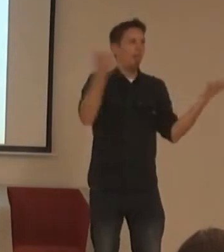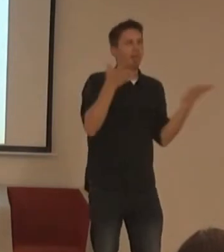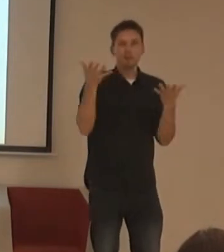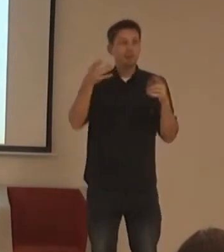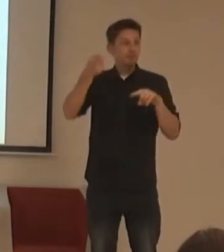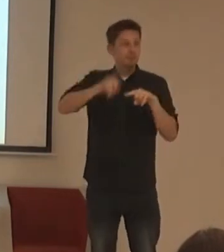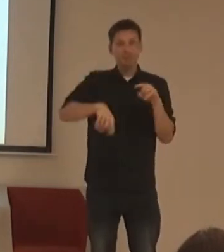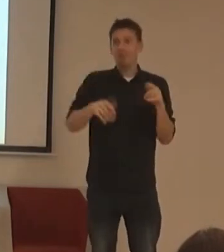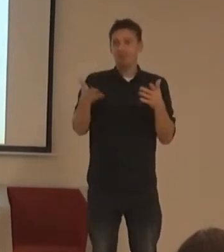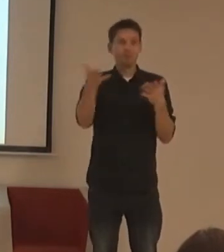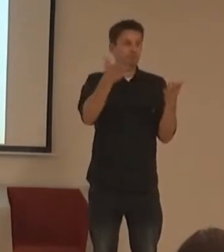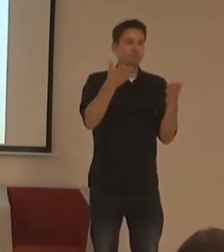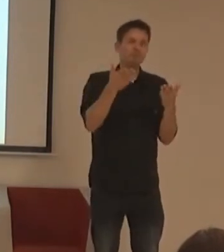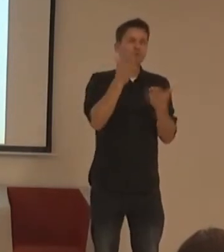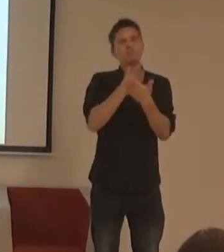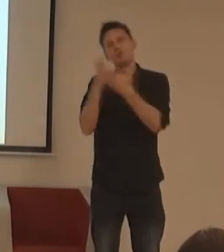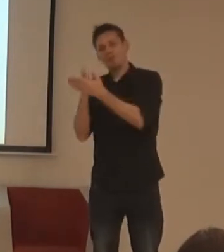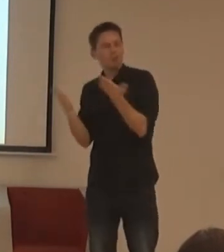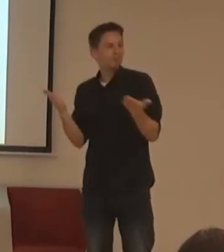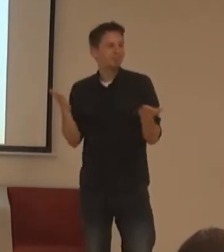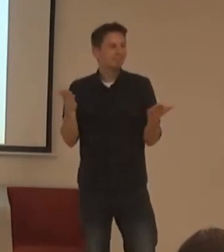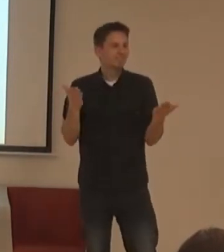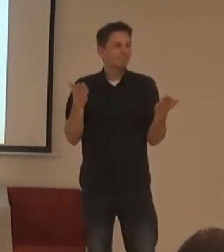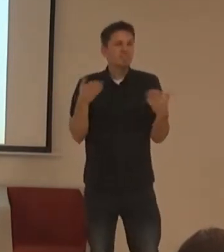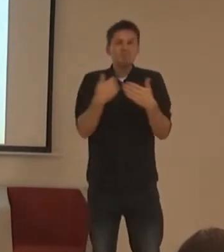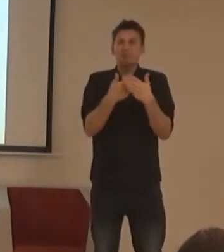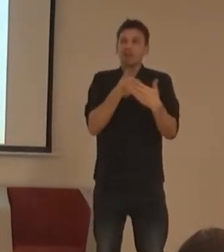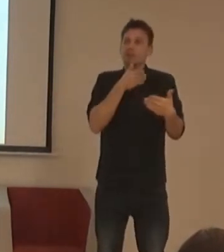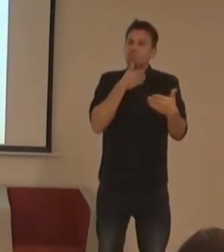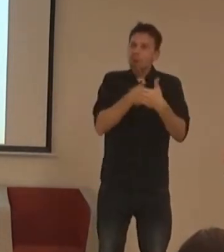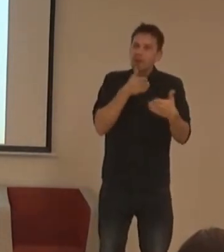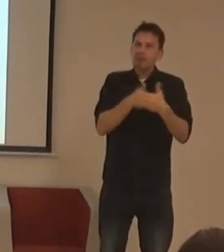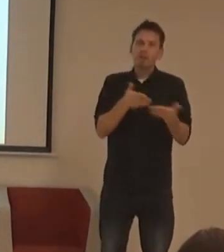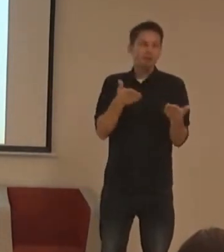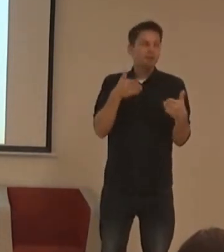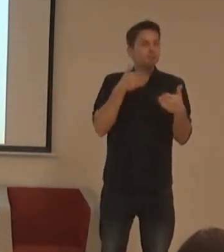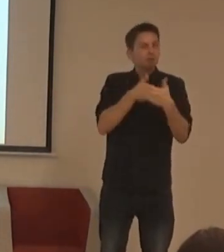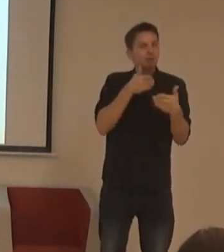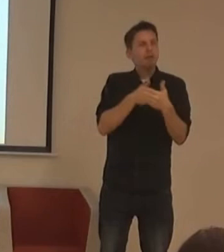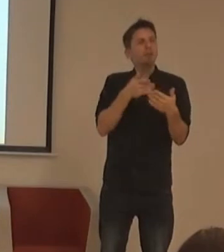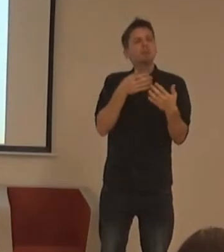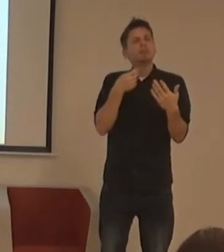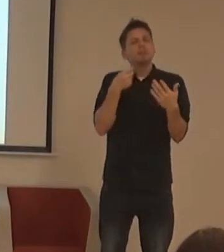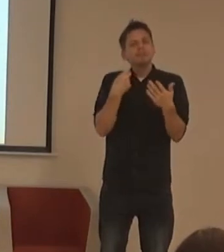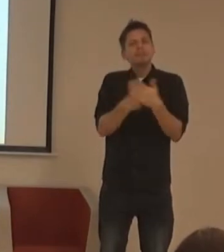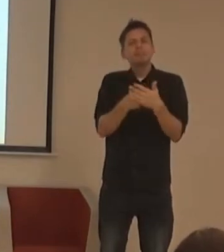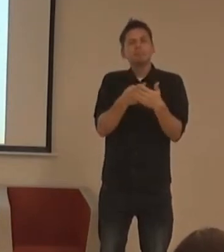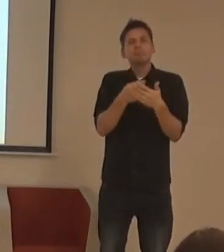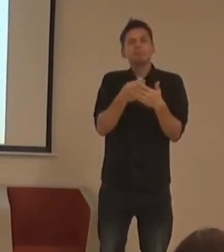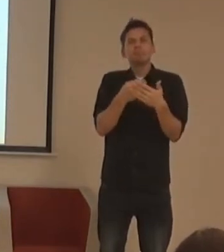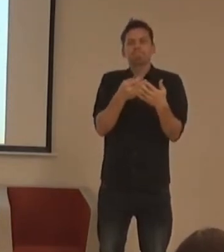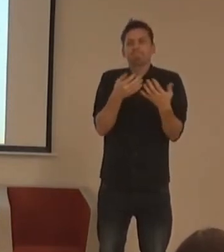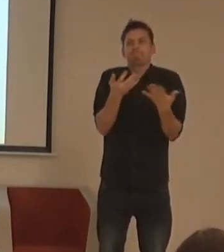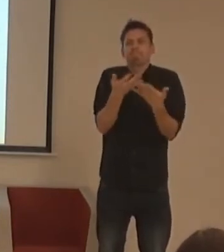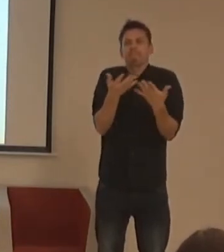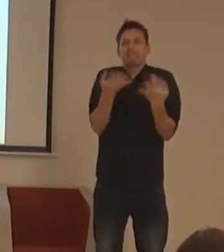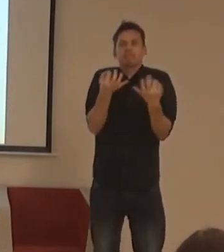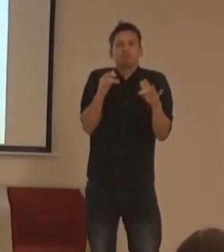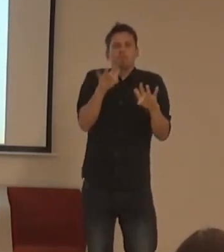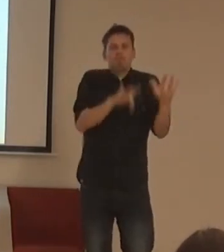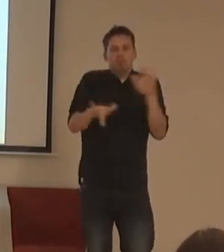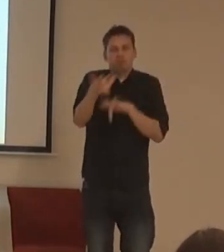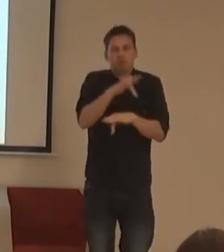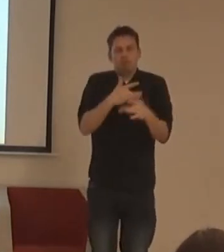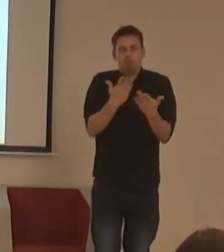jí? Ty nelady, bariéry, ty věci, které nám někdy nepřístupňují nějaké místa nebo